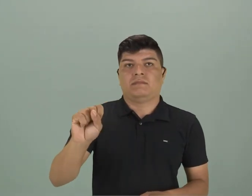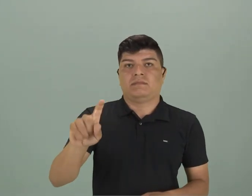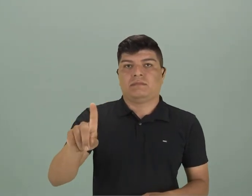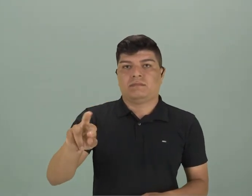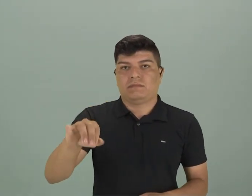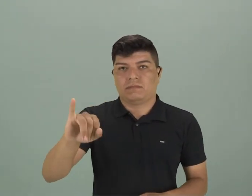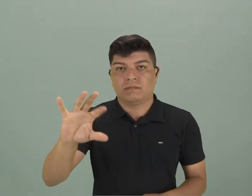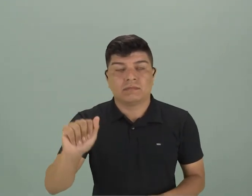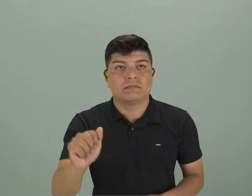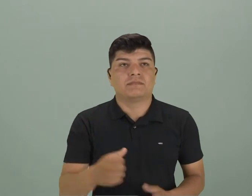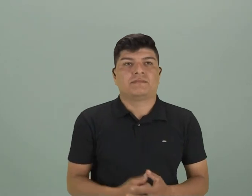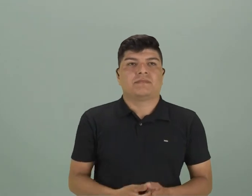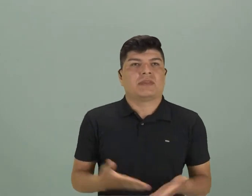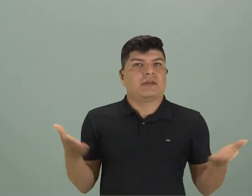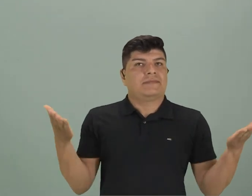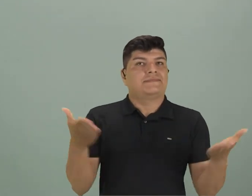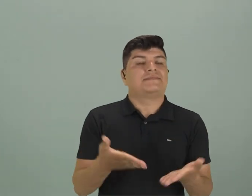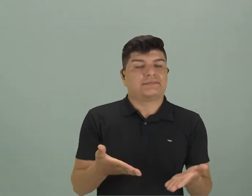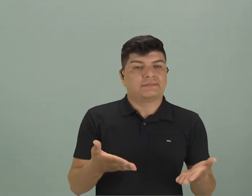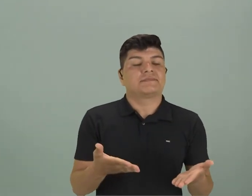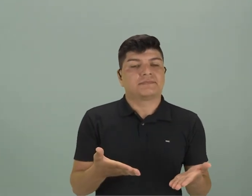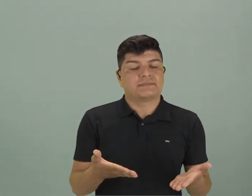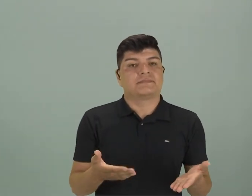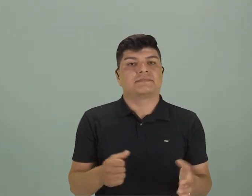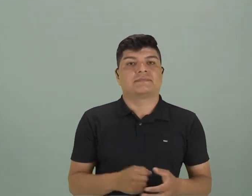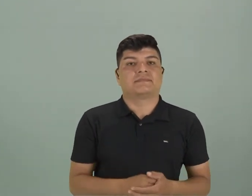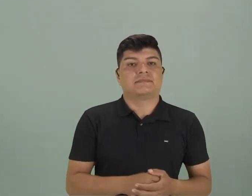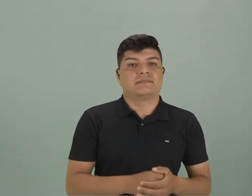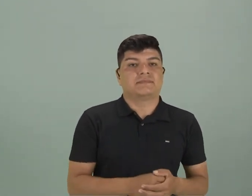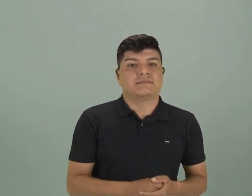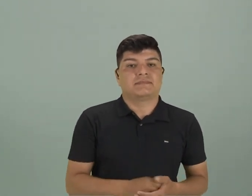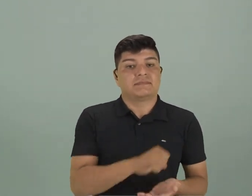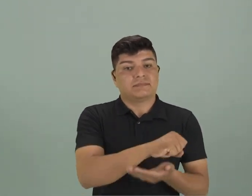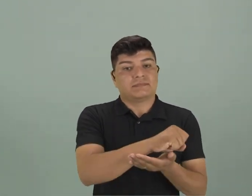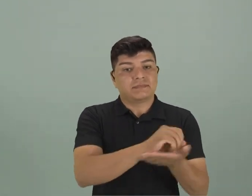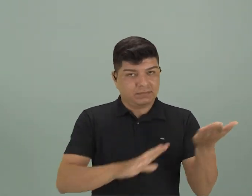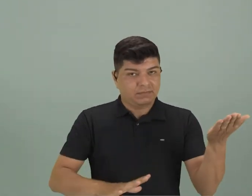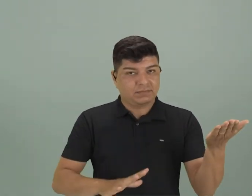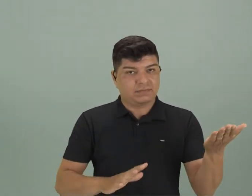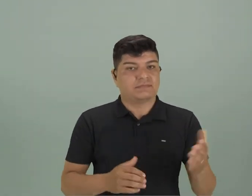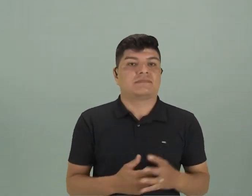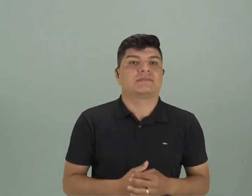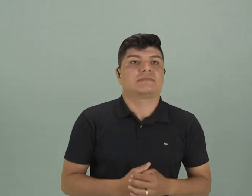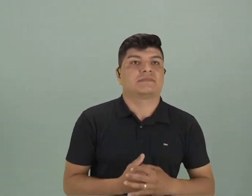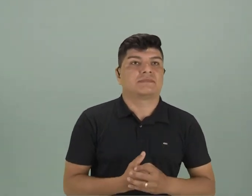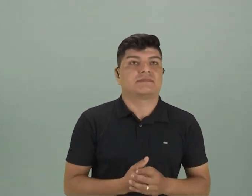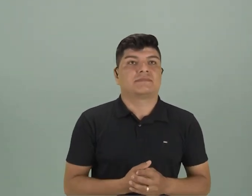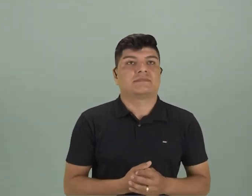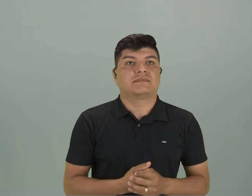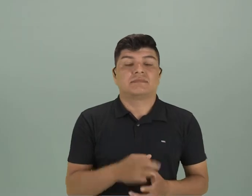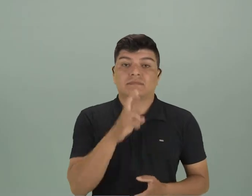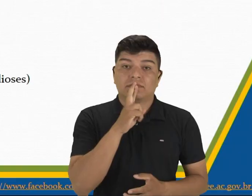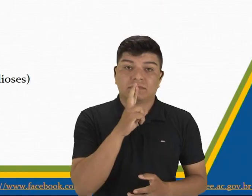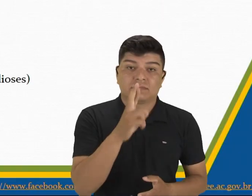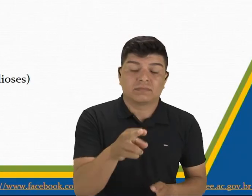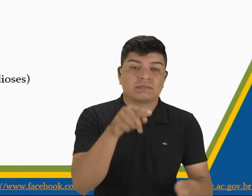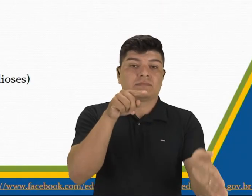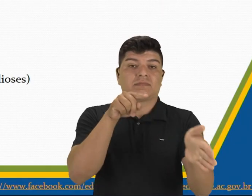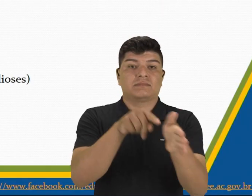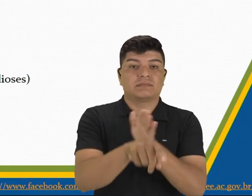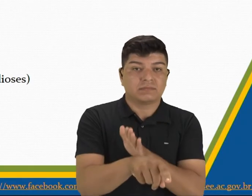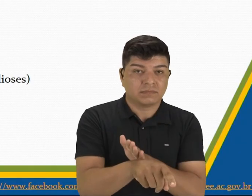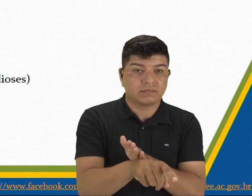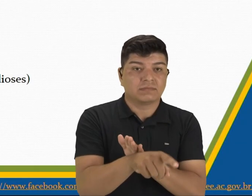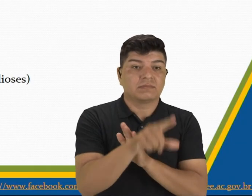ok? Ahora, vamos para los ejercicios. Responde las preguntas